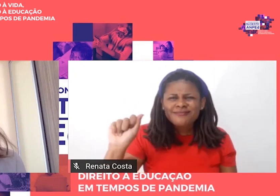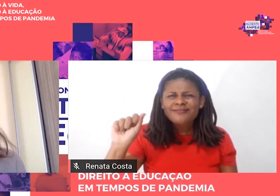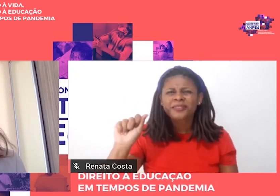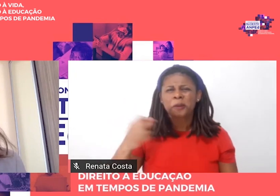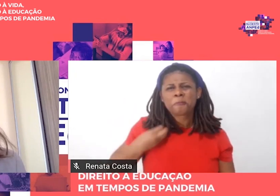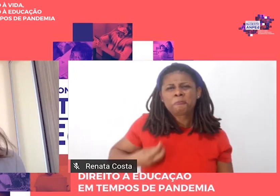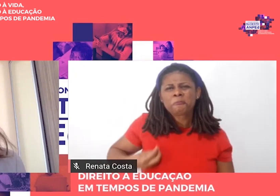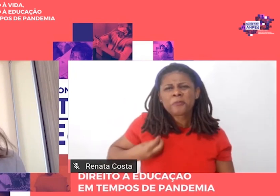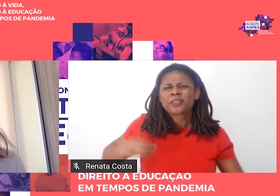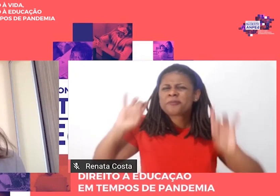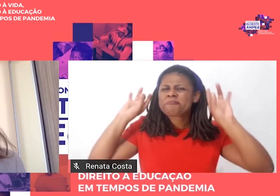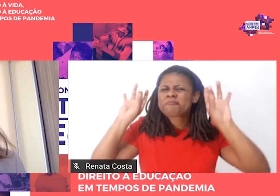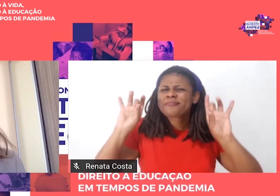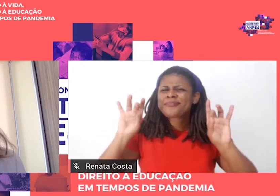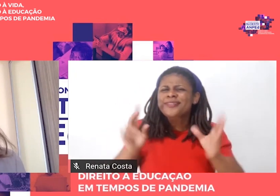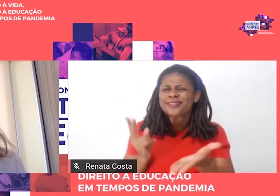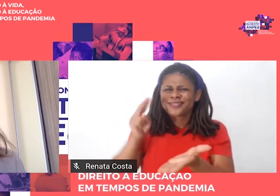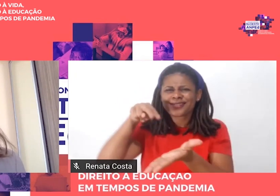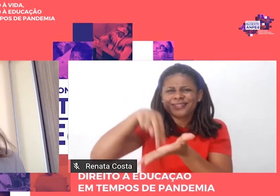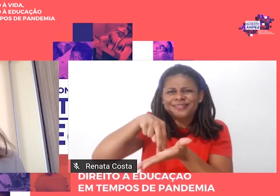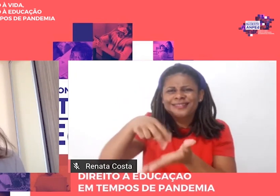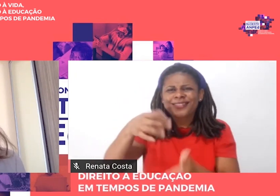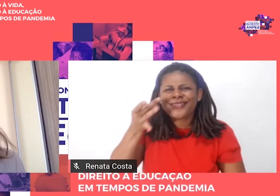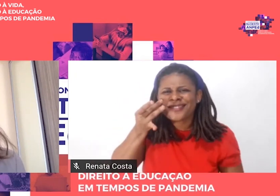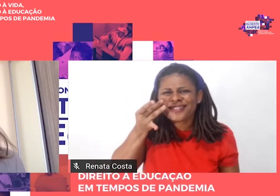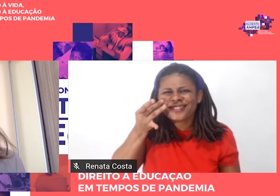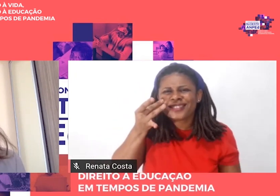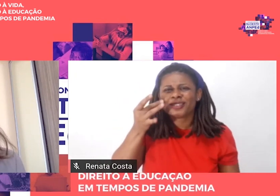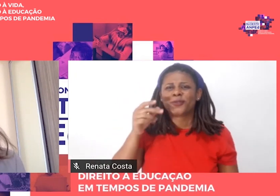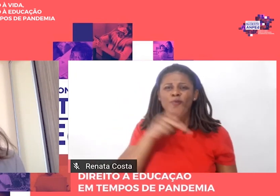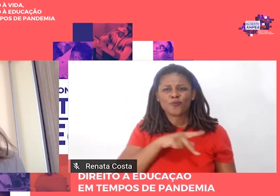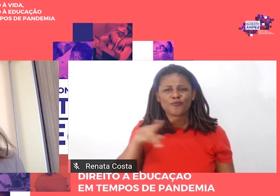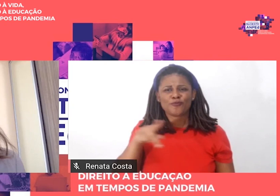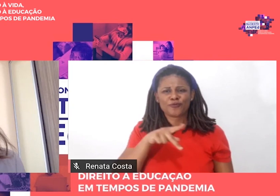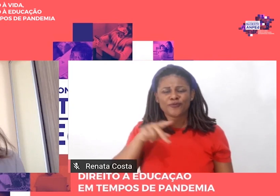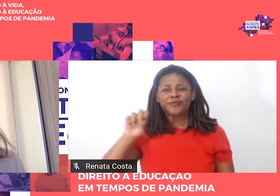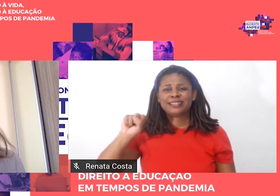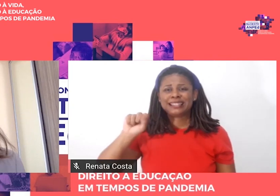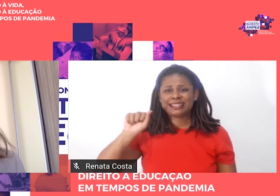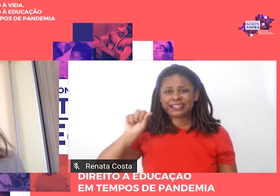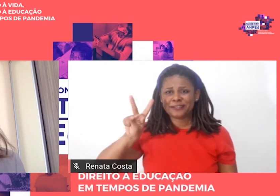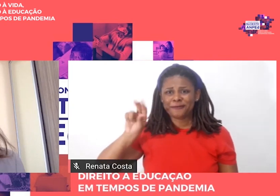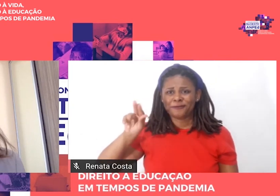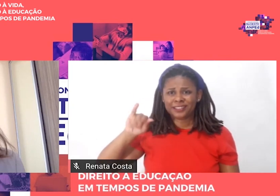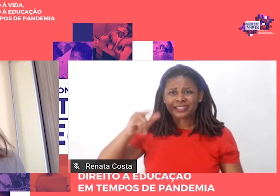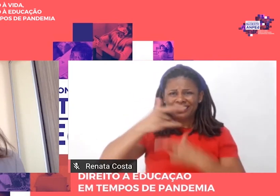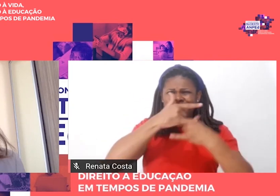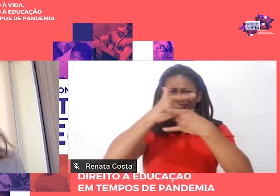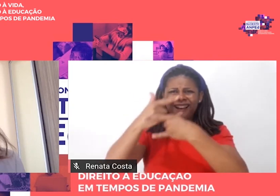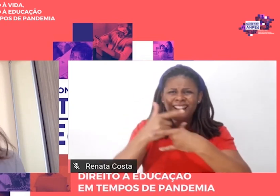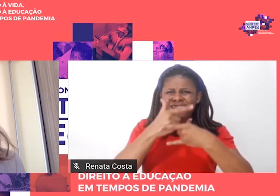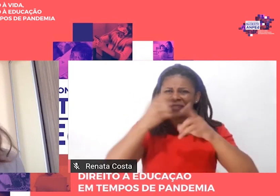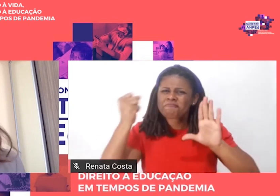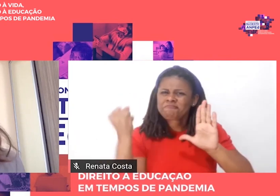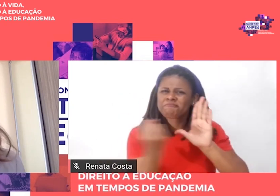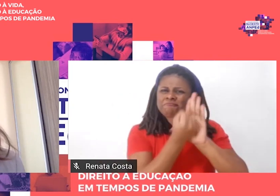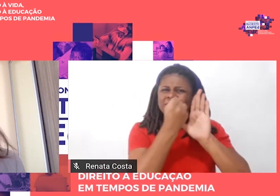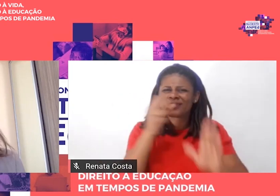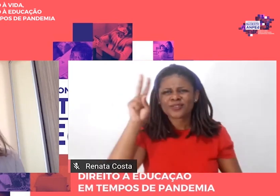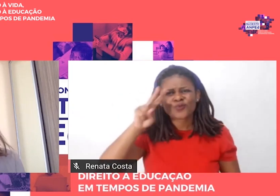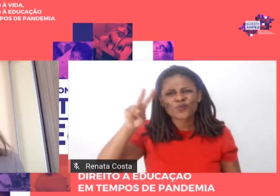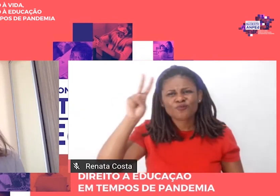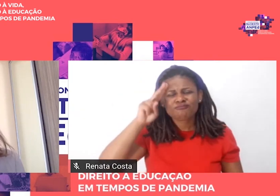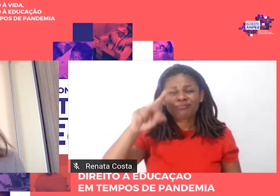do professor Demerval Saviani construir uma uma live histórica, né? Acho que a gente tem o material